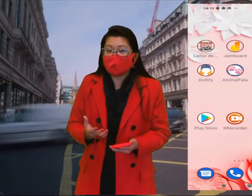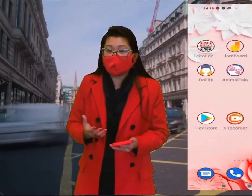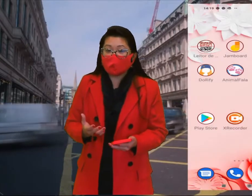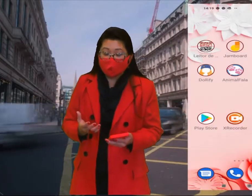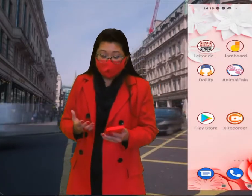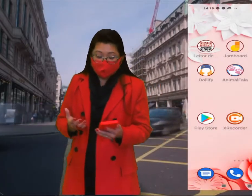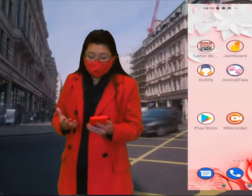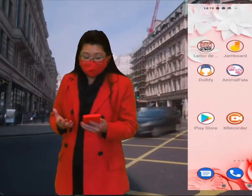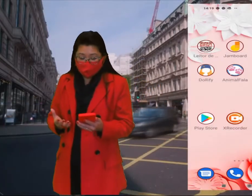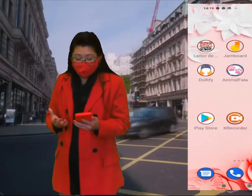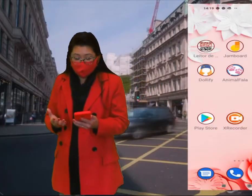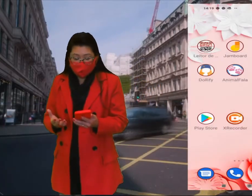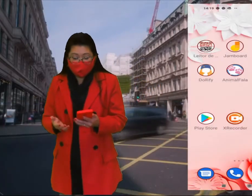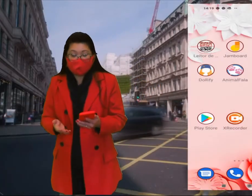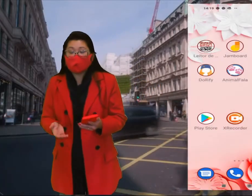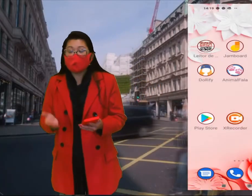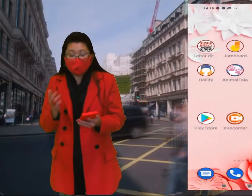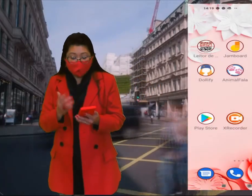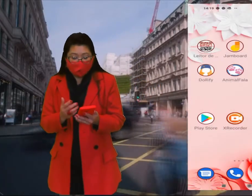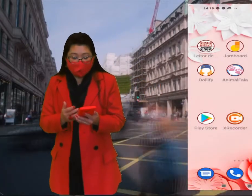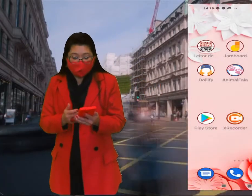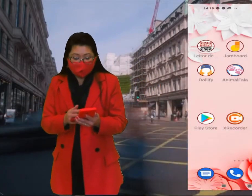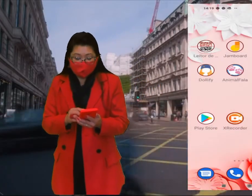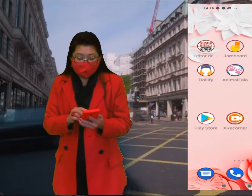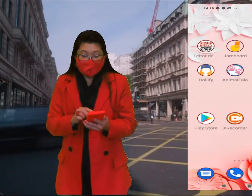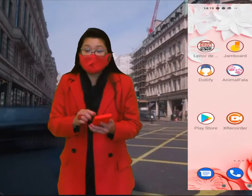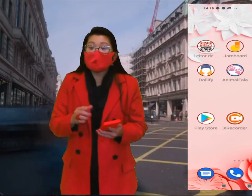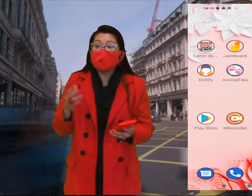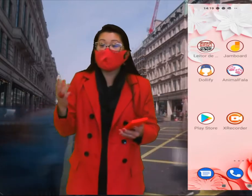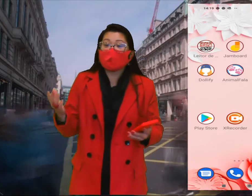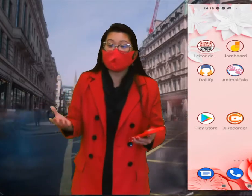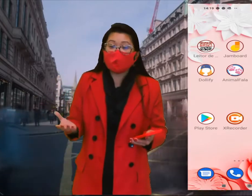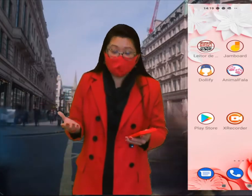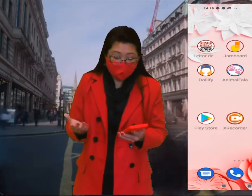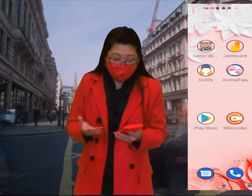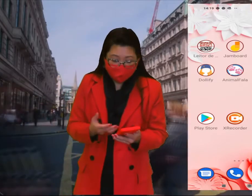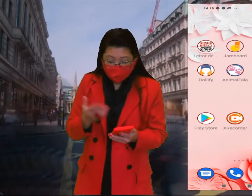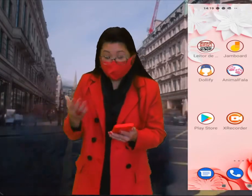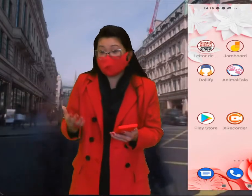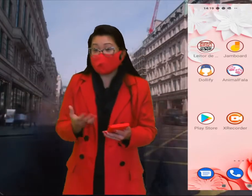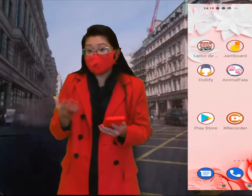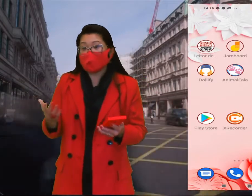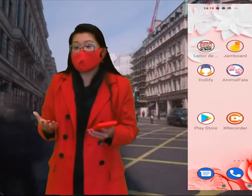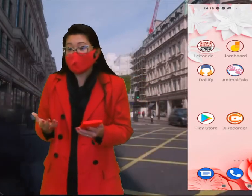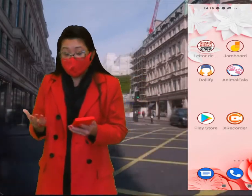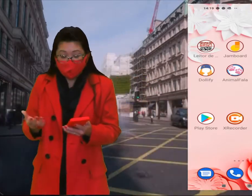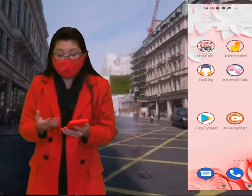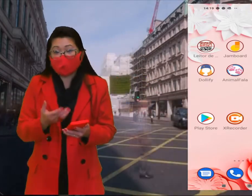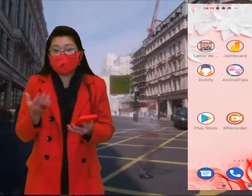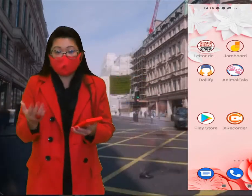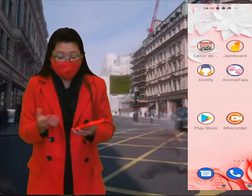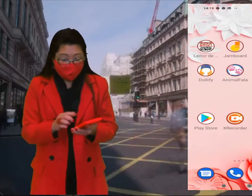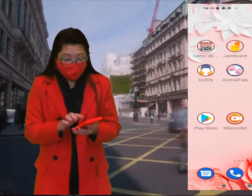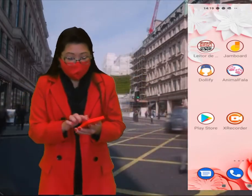vocês, procurar o Play Store, no meu celular é o Play Store, enfim,